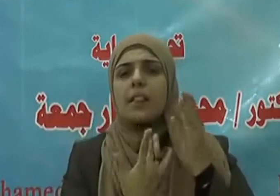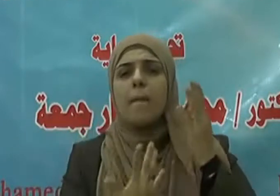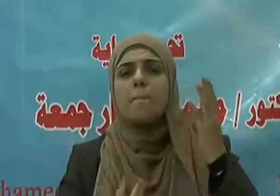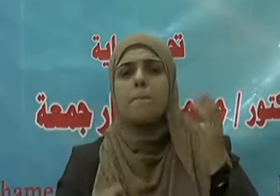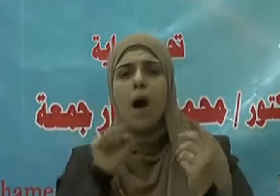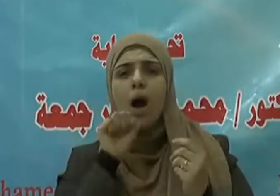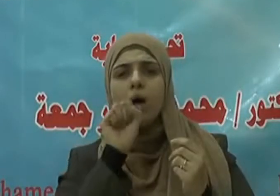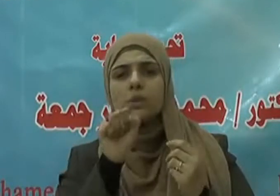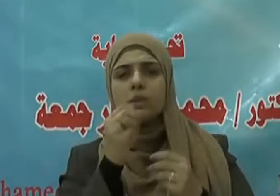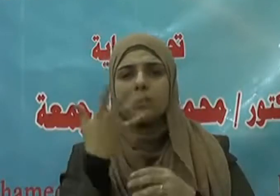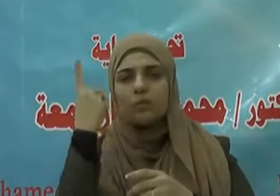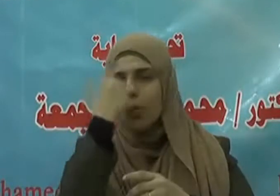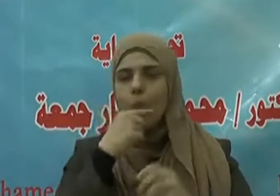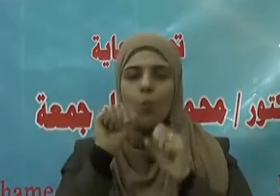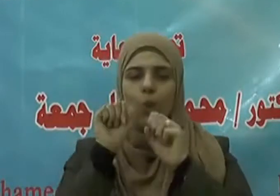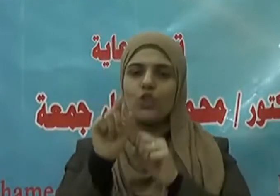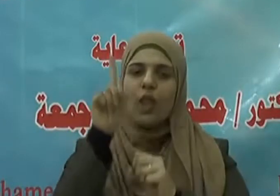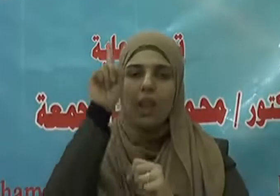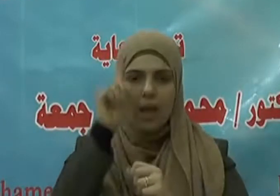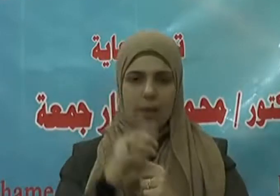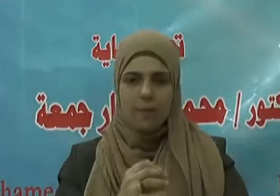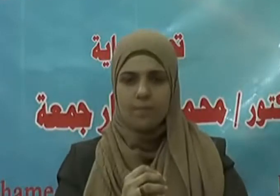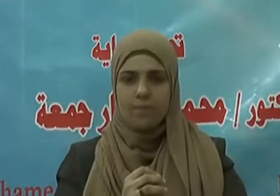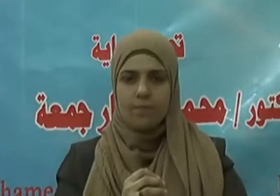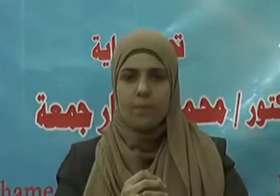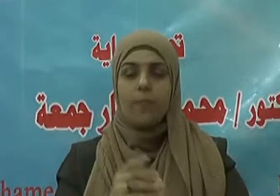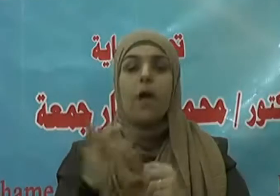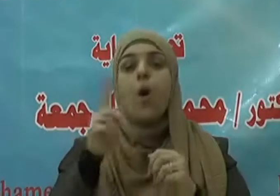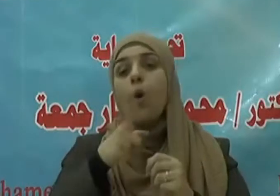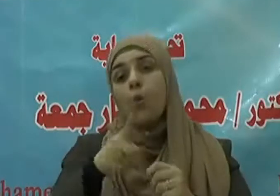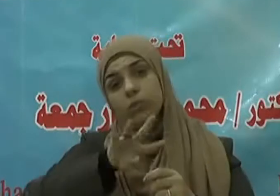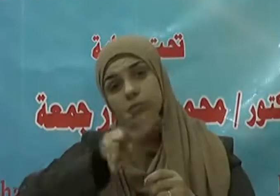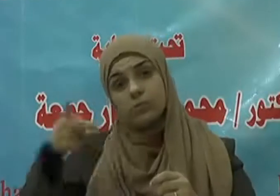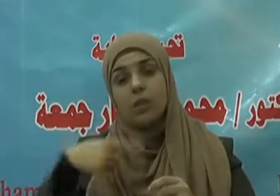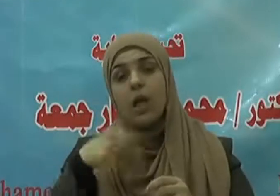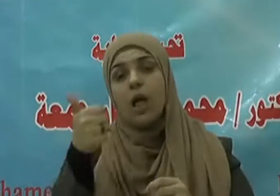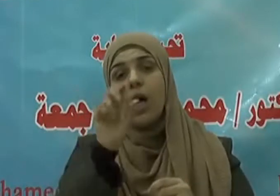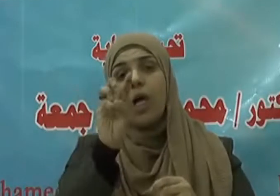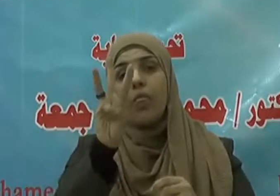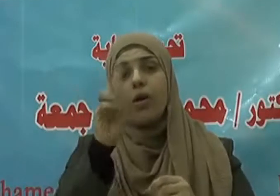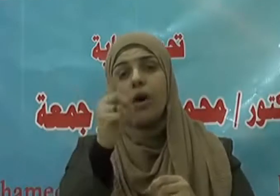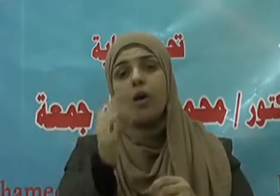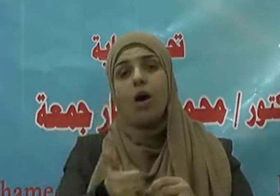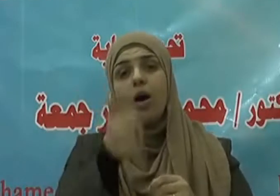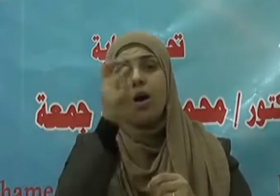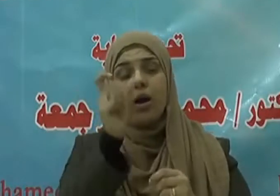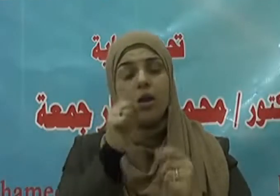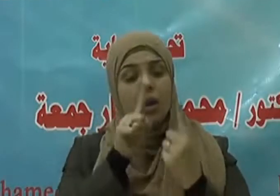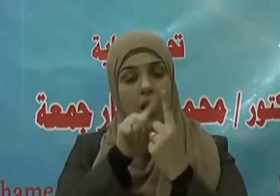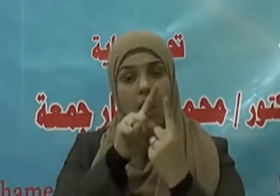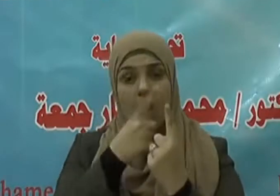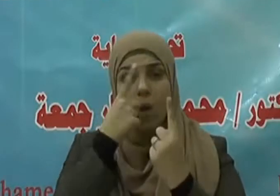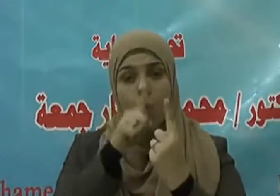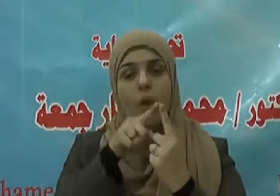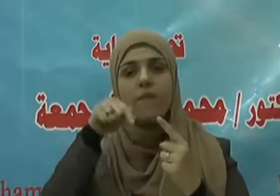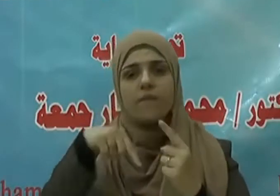ويأمن من فتنة القبر ومنها أن لهم الحياة الأبدية التي لا مثيل لها